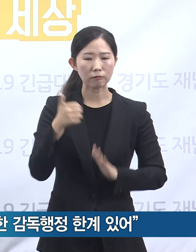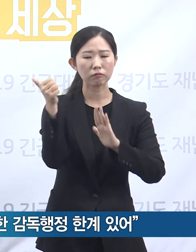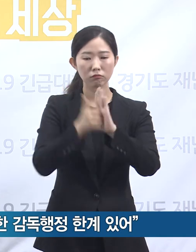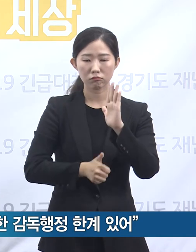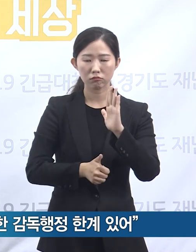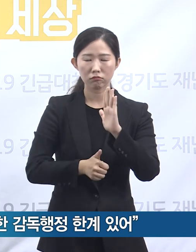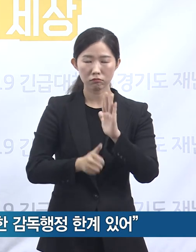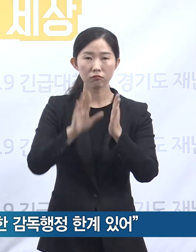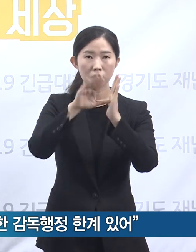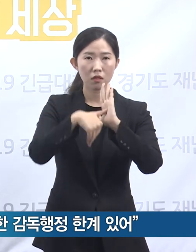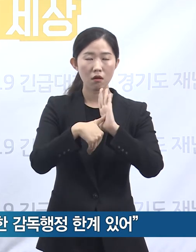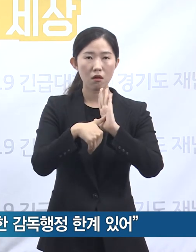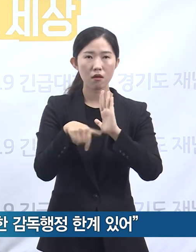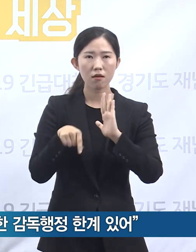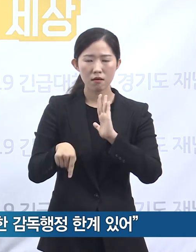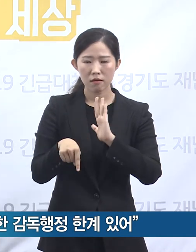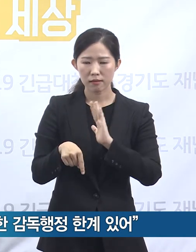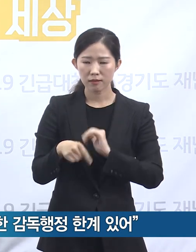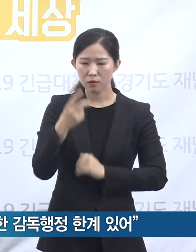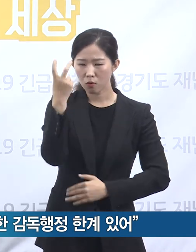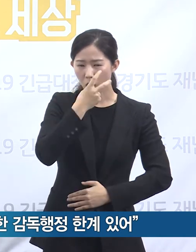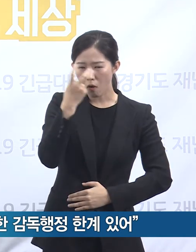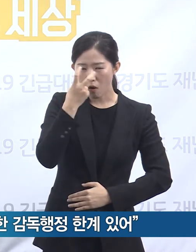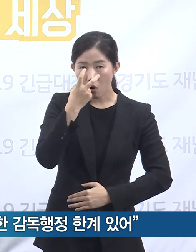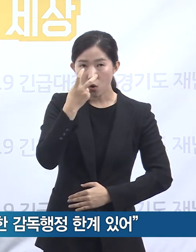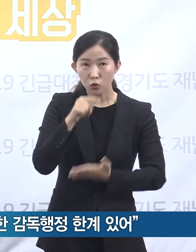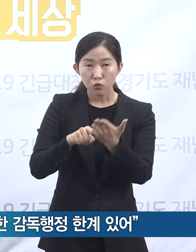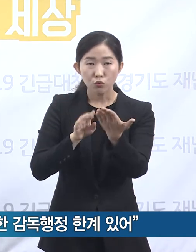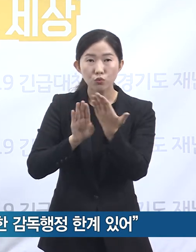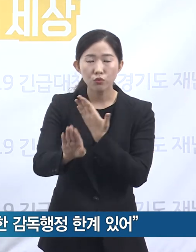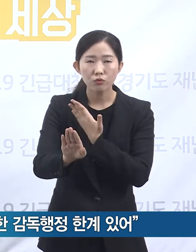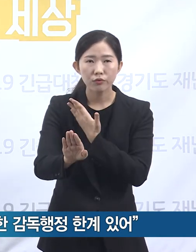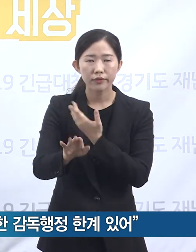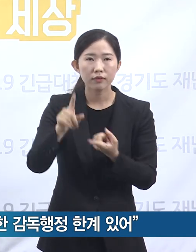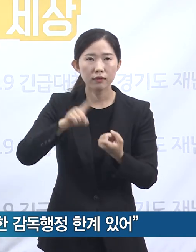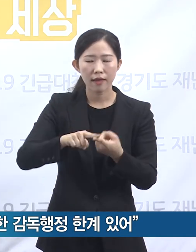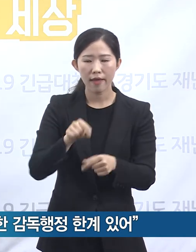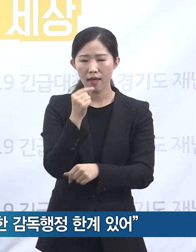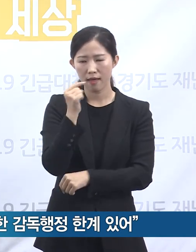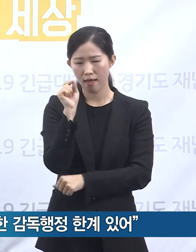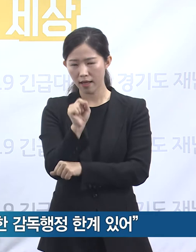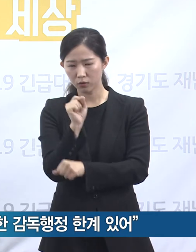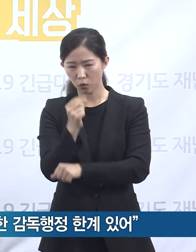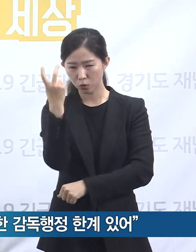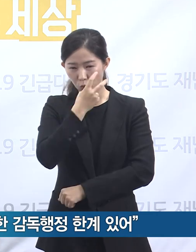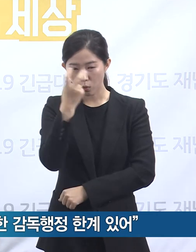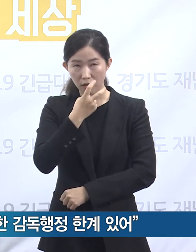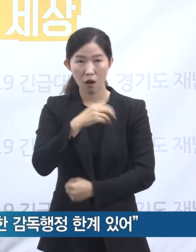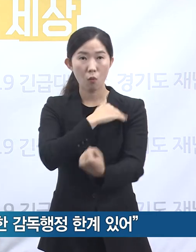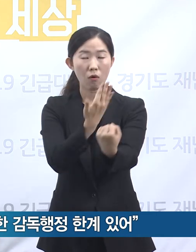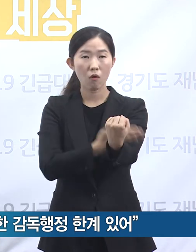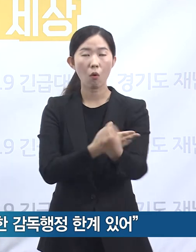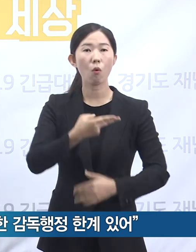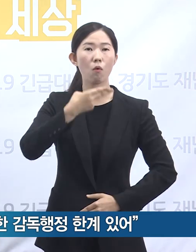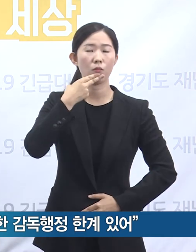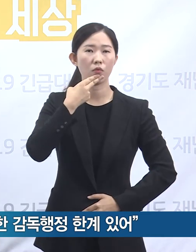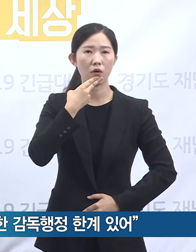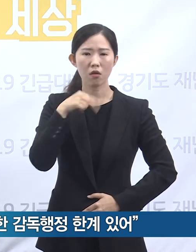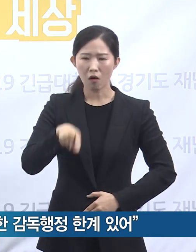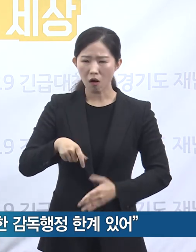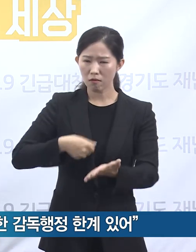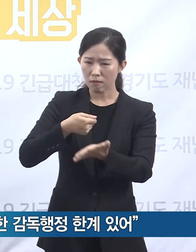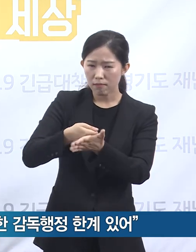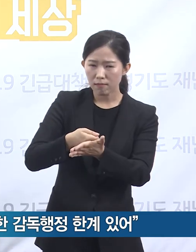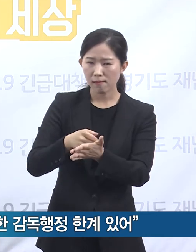이런 민생침해 불공정 행위에 대한 후속적인 감독 행정을 할 수 있는 조사권과 처분권을 경기도가 갖고 있지 못한